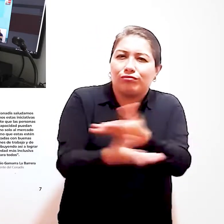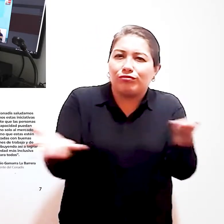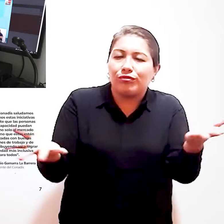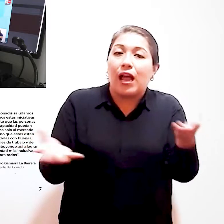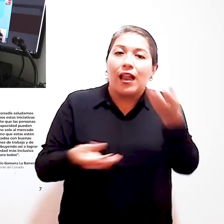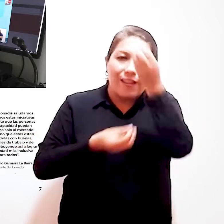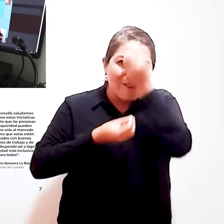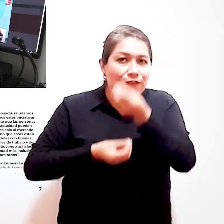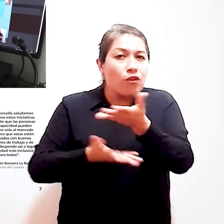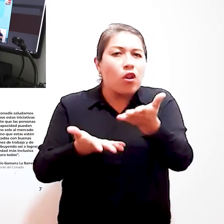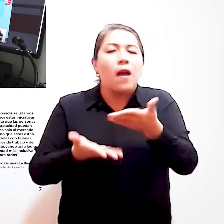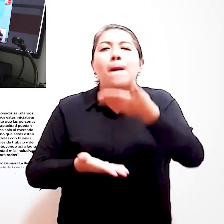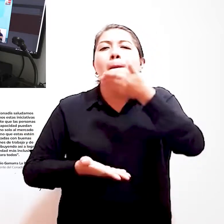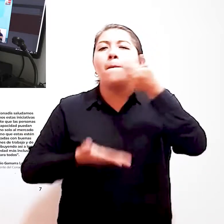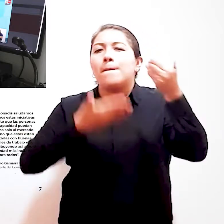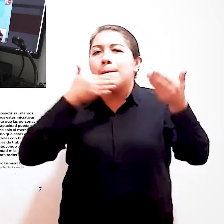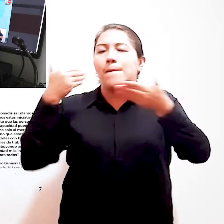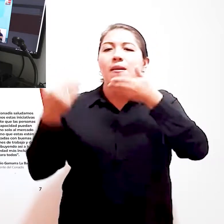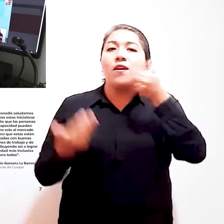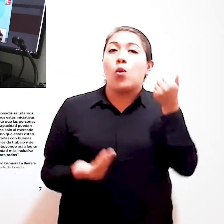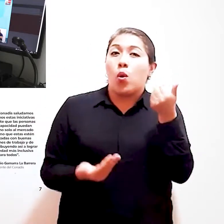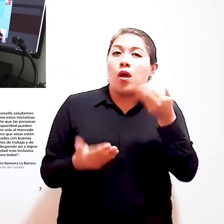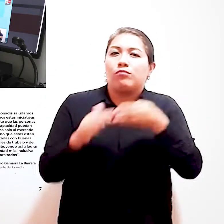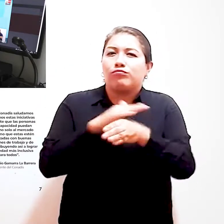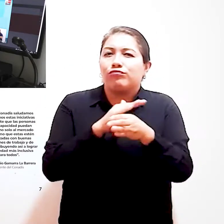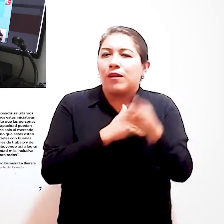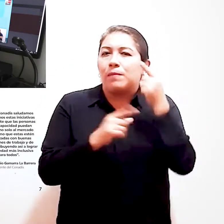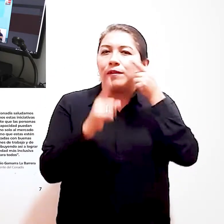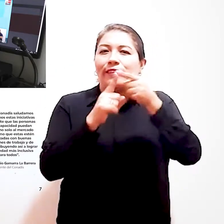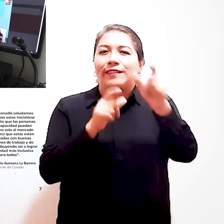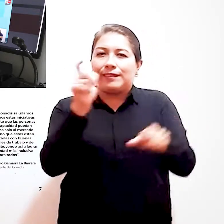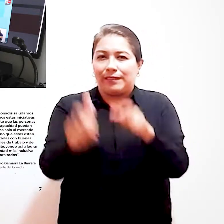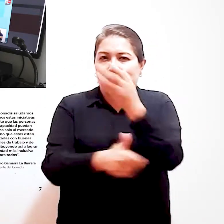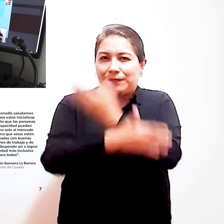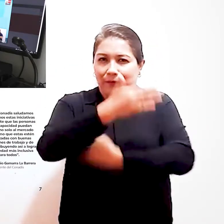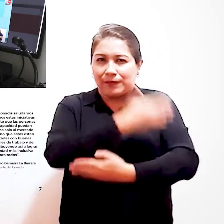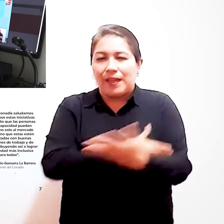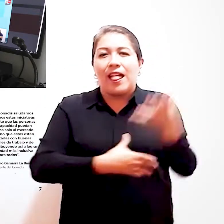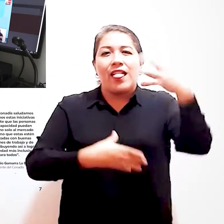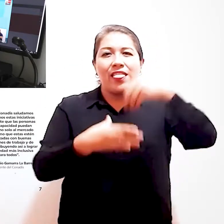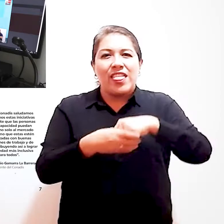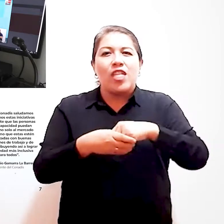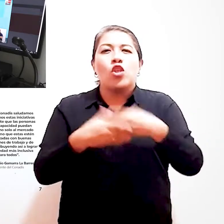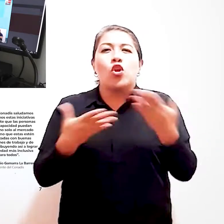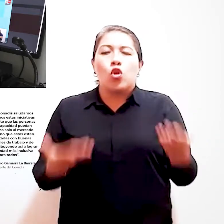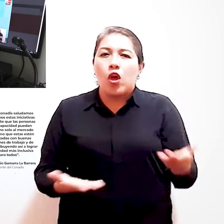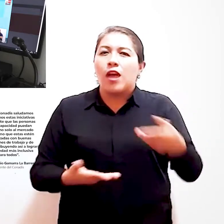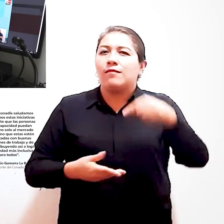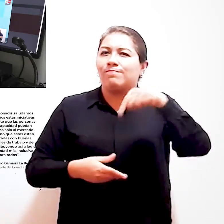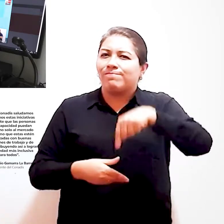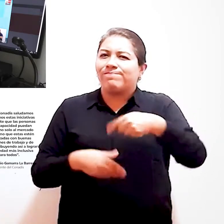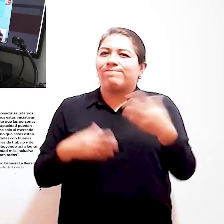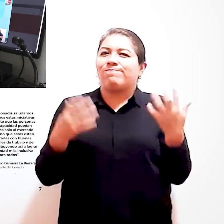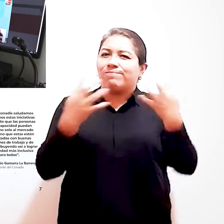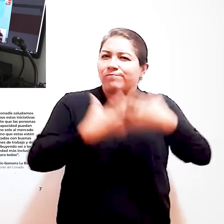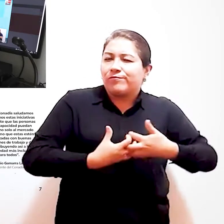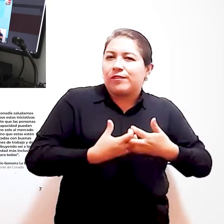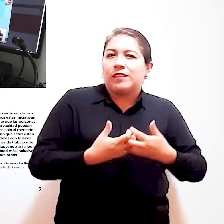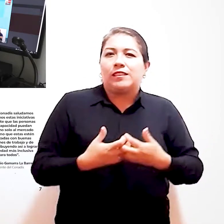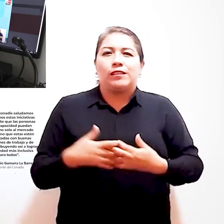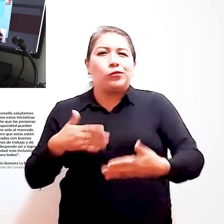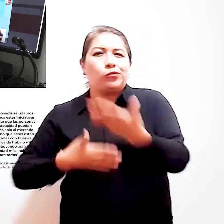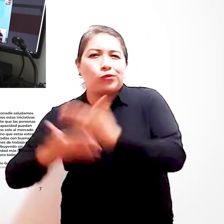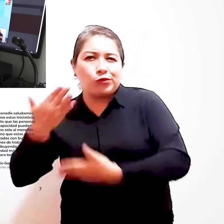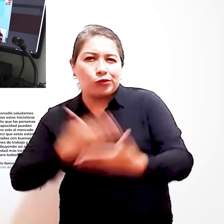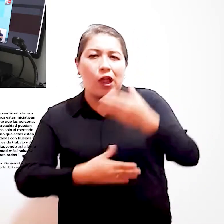accesibilidad en la información mejorar la inserción laboral de personas con discapacidad en el mercado laboral y crear